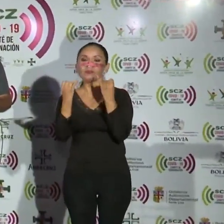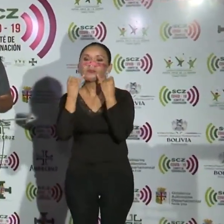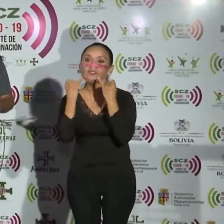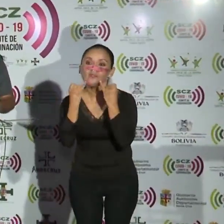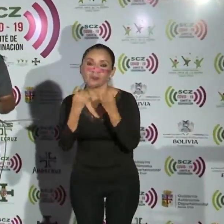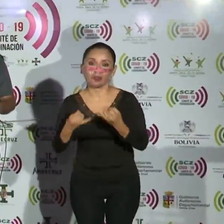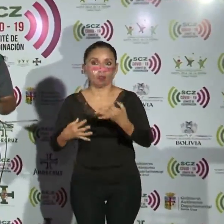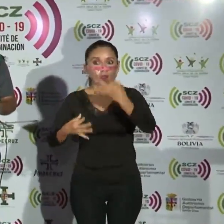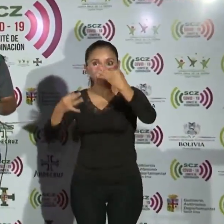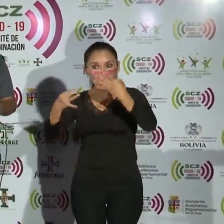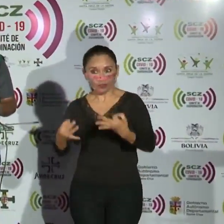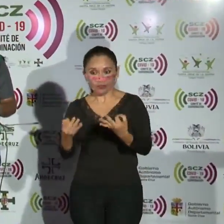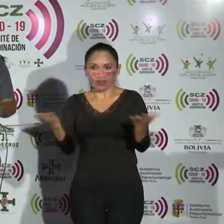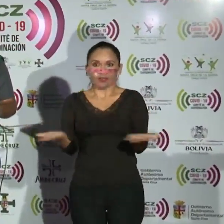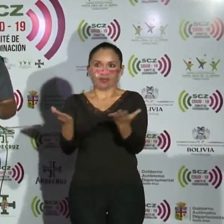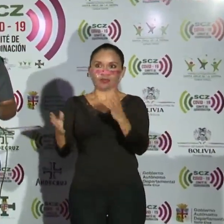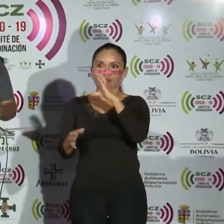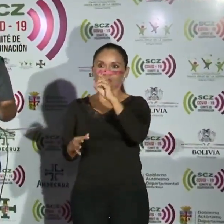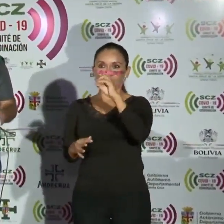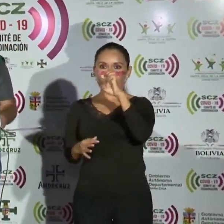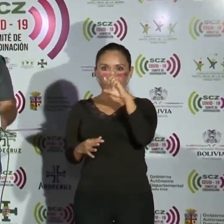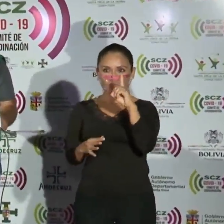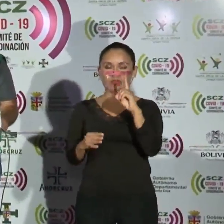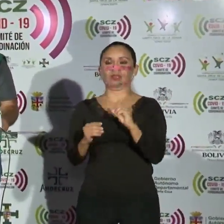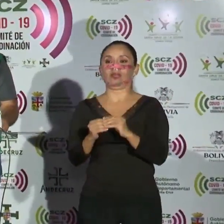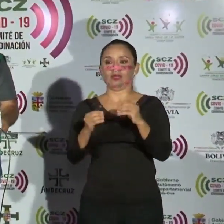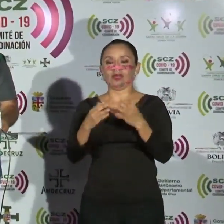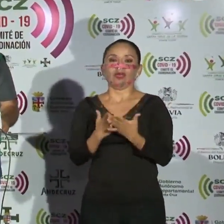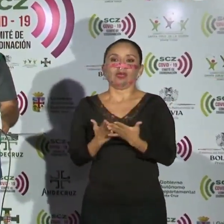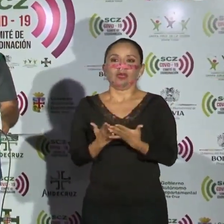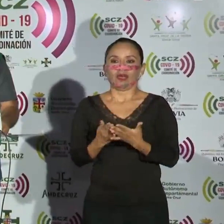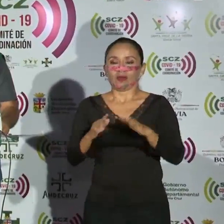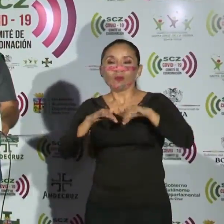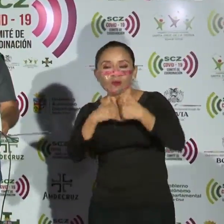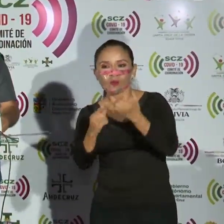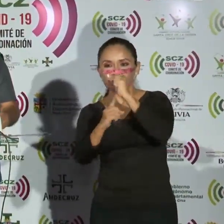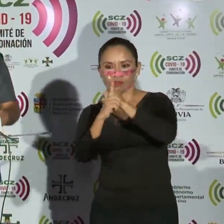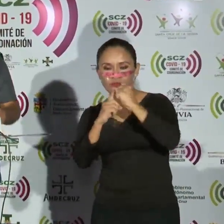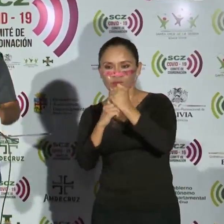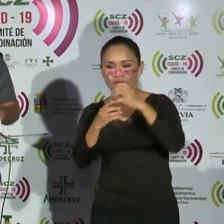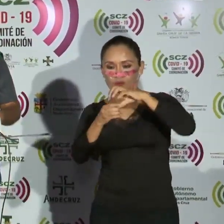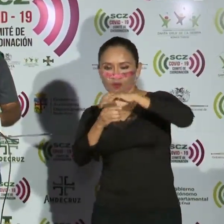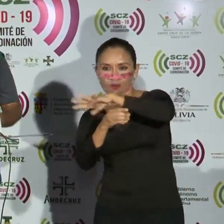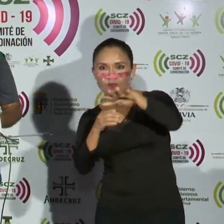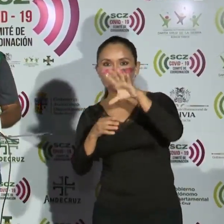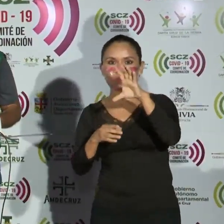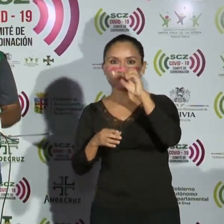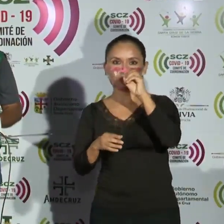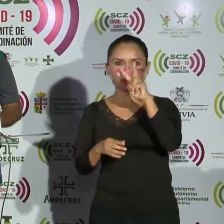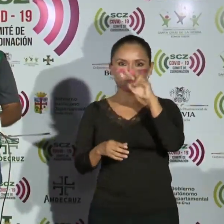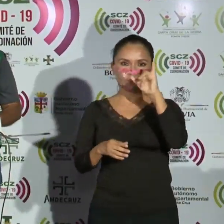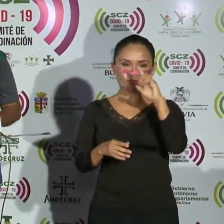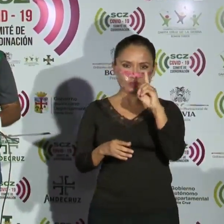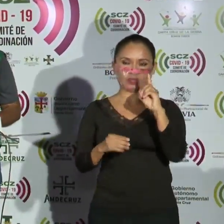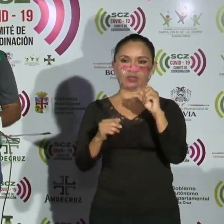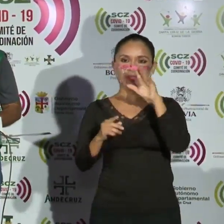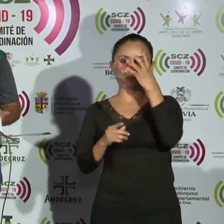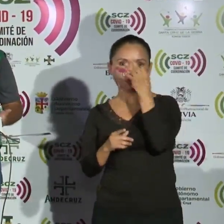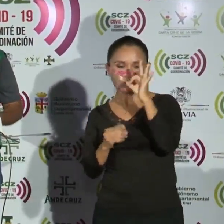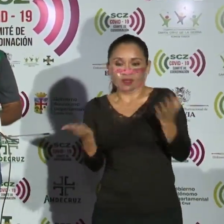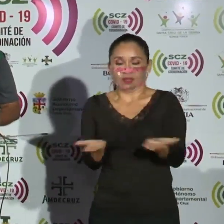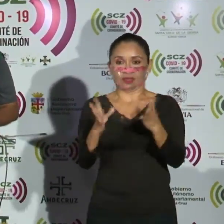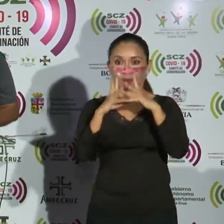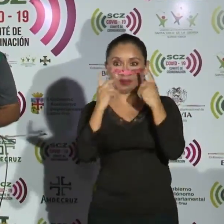informe oficial del Centro de Operaciones de Emergencia Departamental sobre la situación del COVID-19 en el departamento de Santa